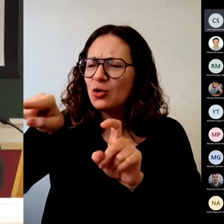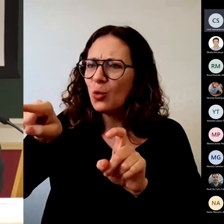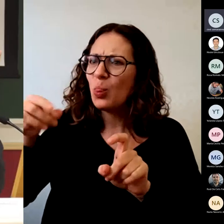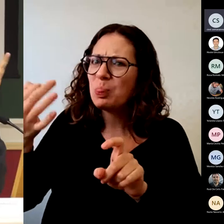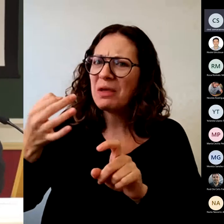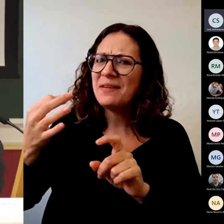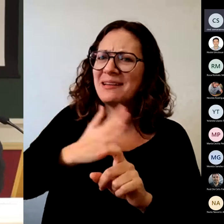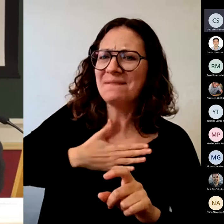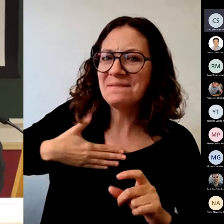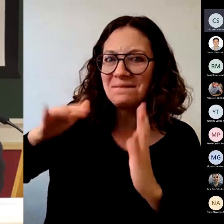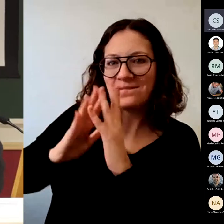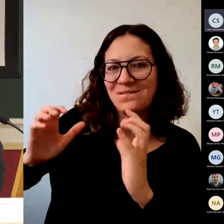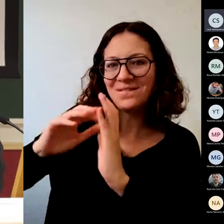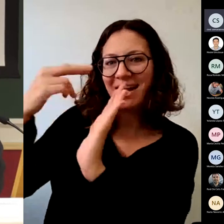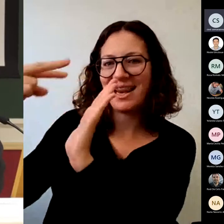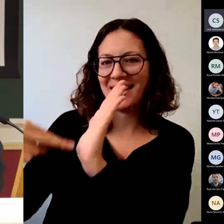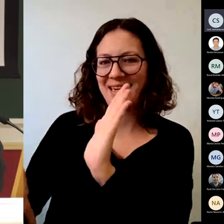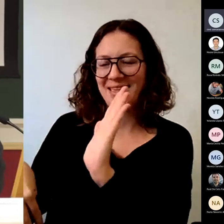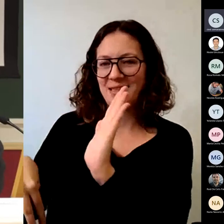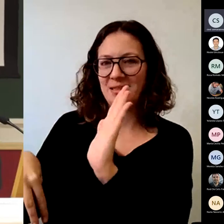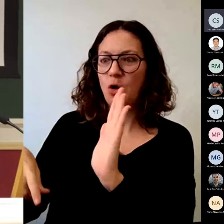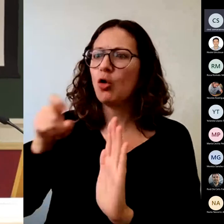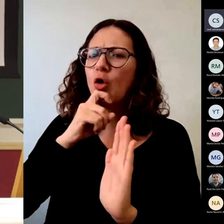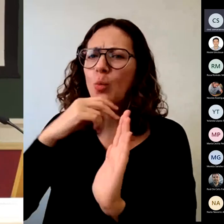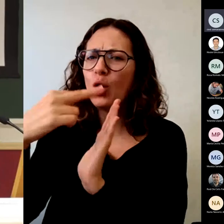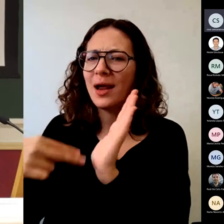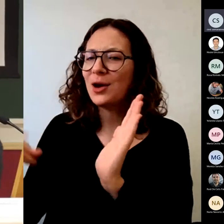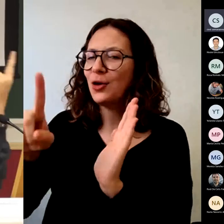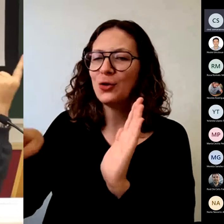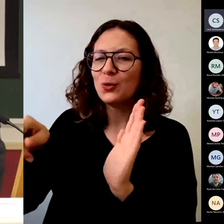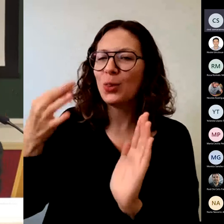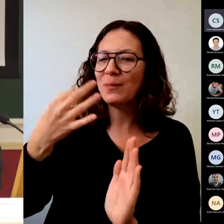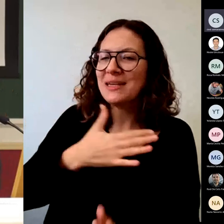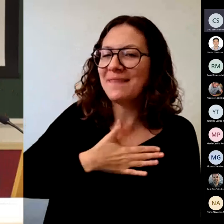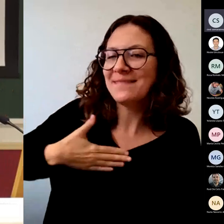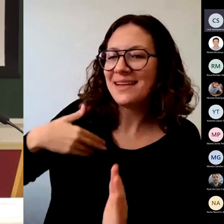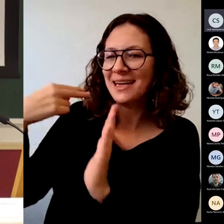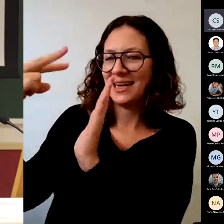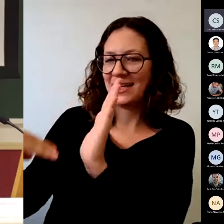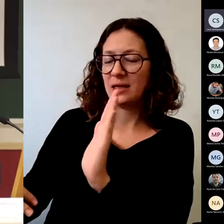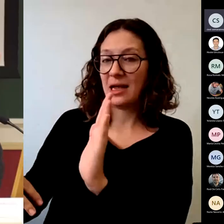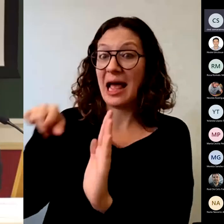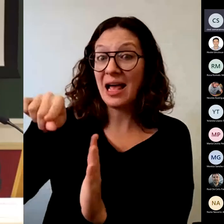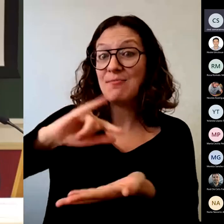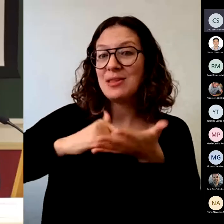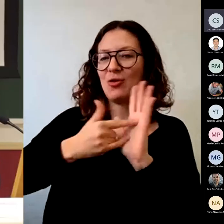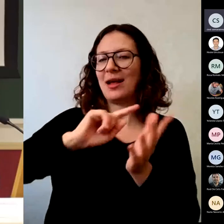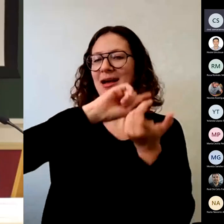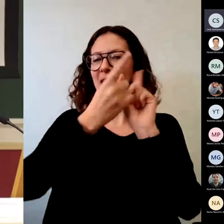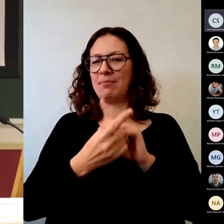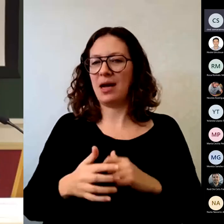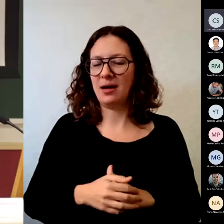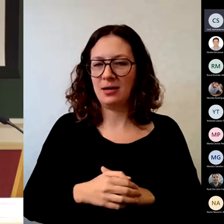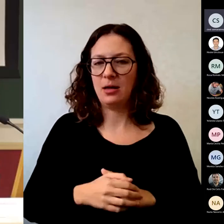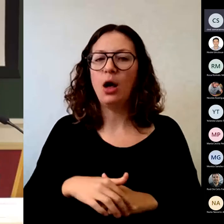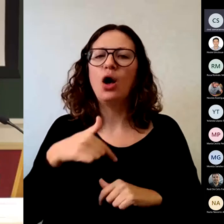La metodología cambia. Yo no le enseño la L con la A, la P con la A,